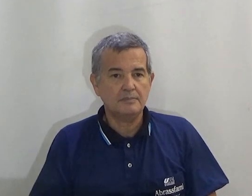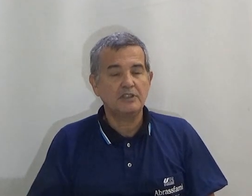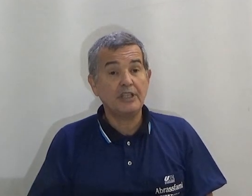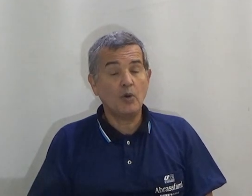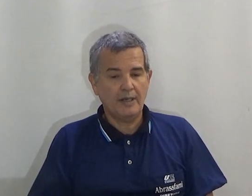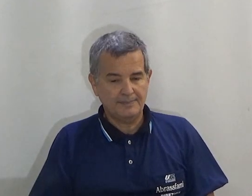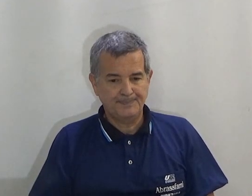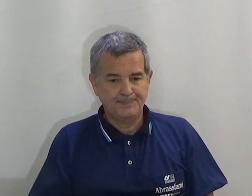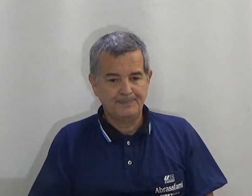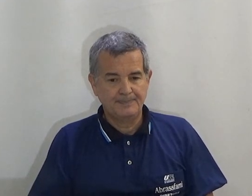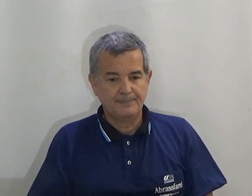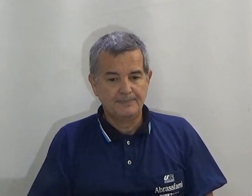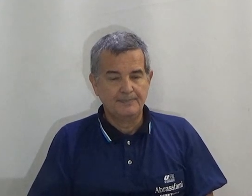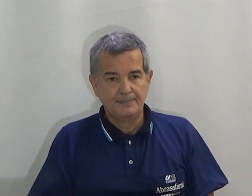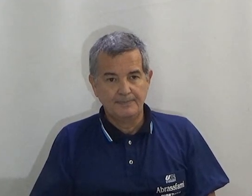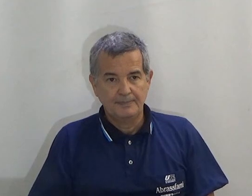E agora.